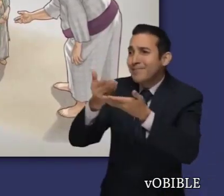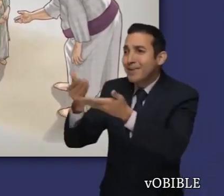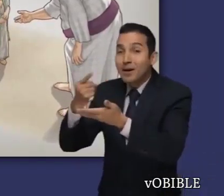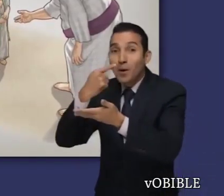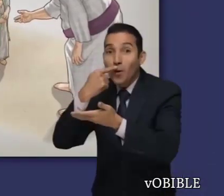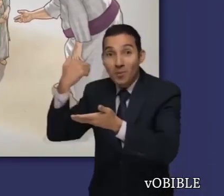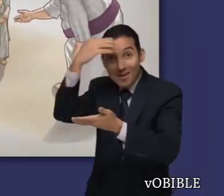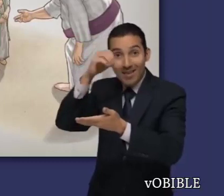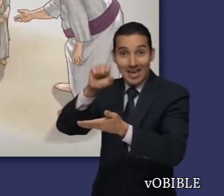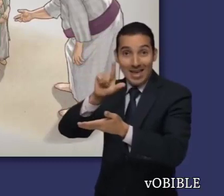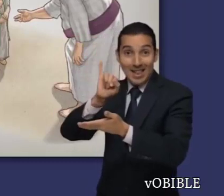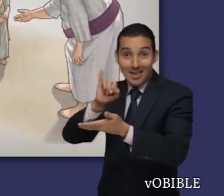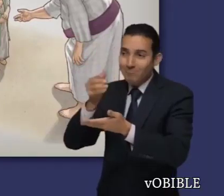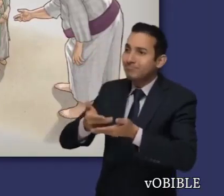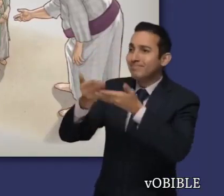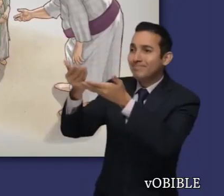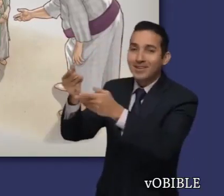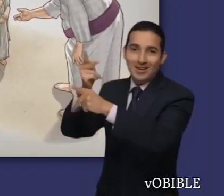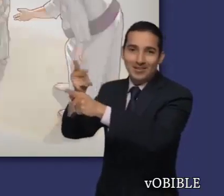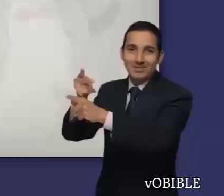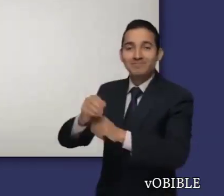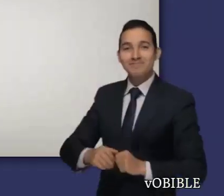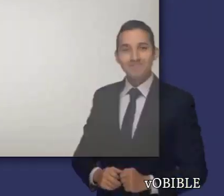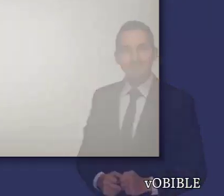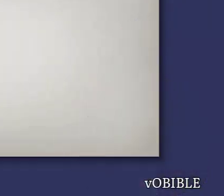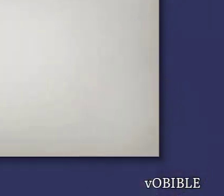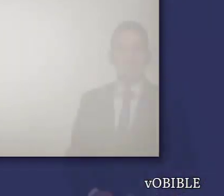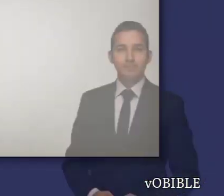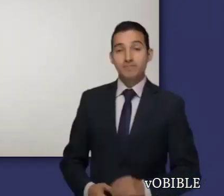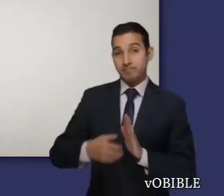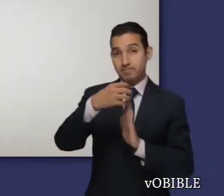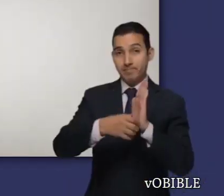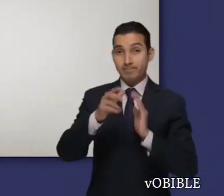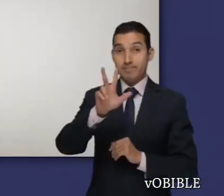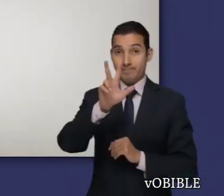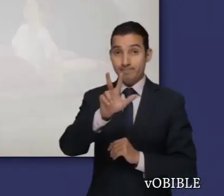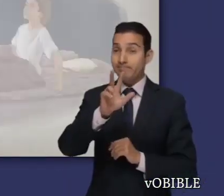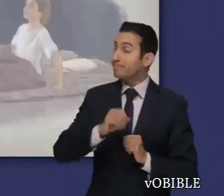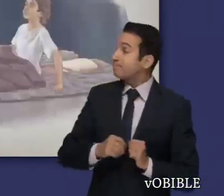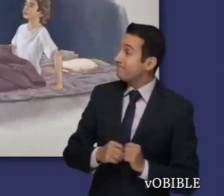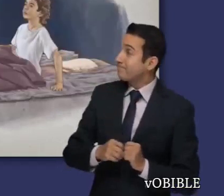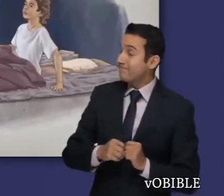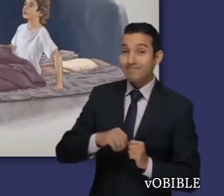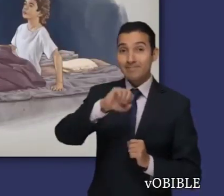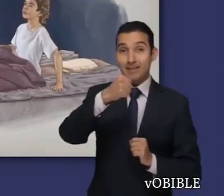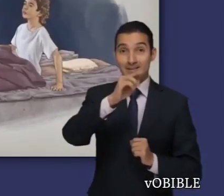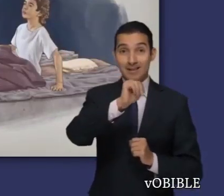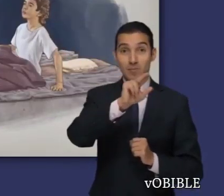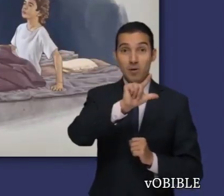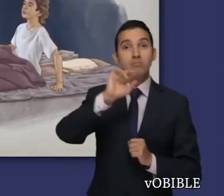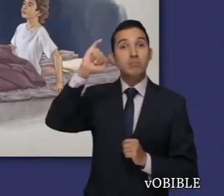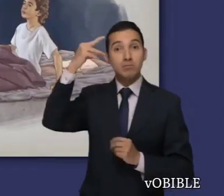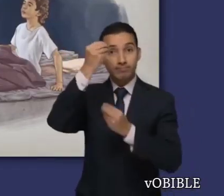el pecho, lo lleva a Siló y lo deja al cuidado del sumo sacerdote Elí. En el capítulo 3, Jehová le pide al joven